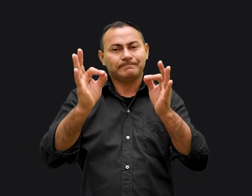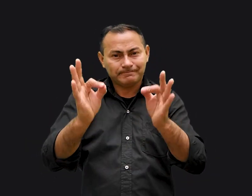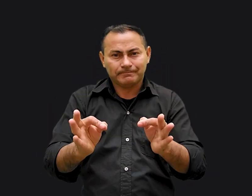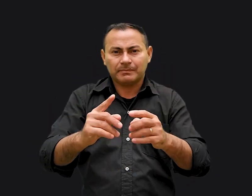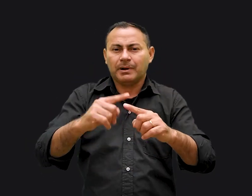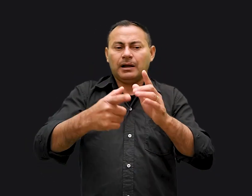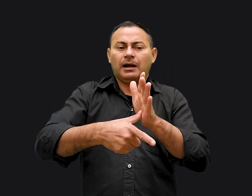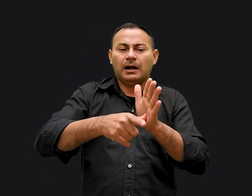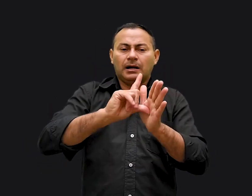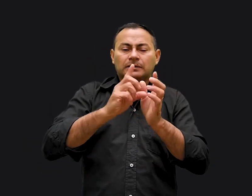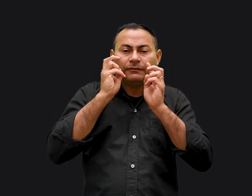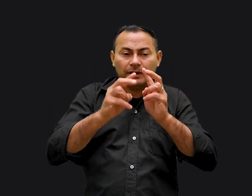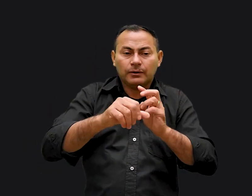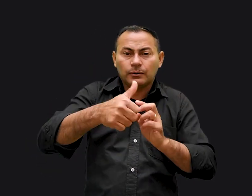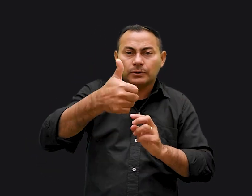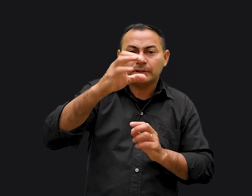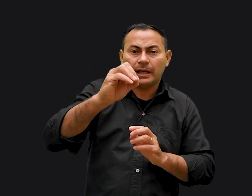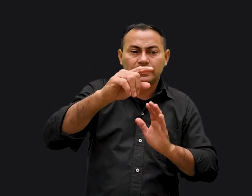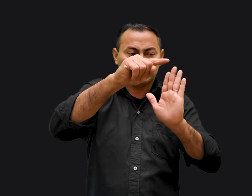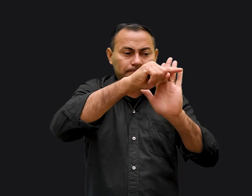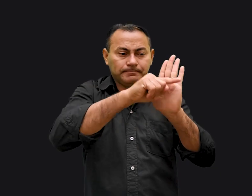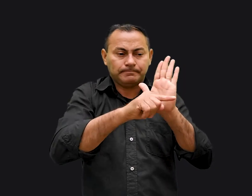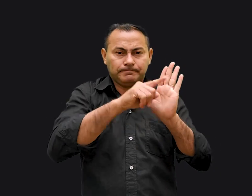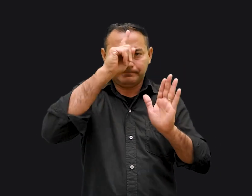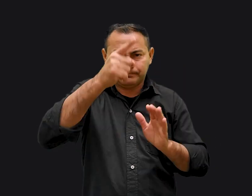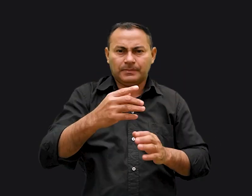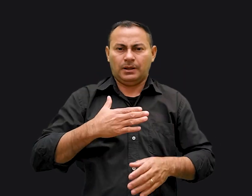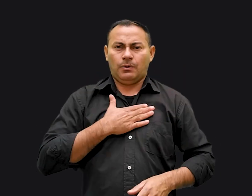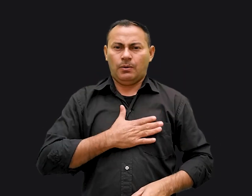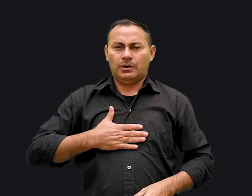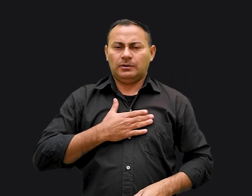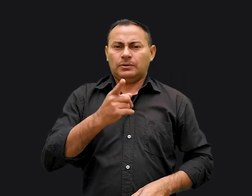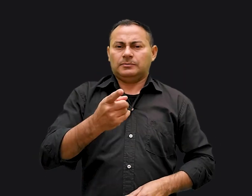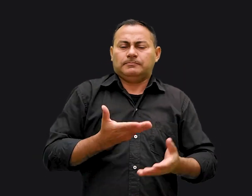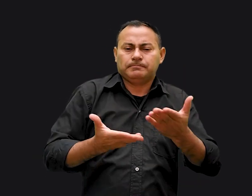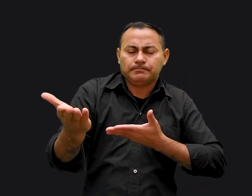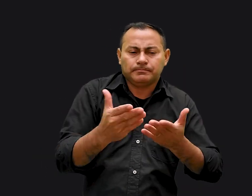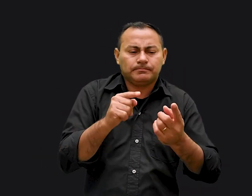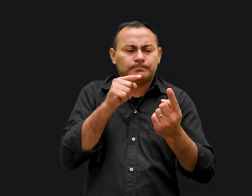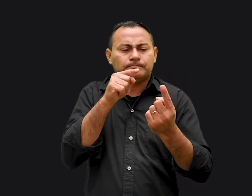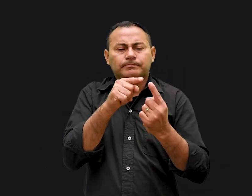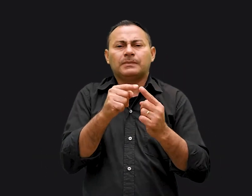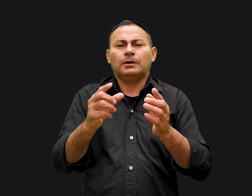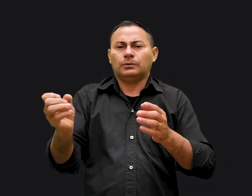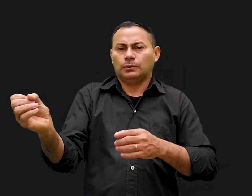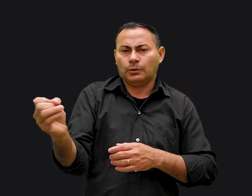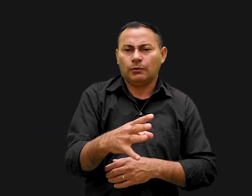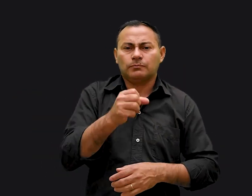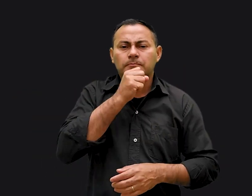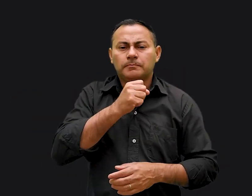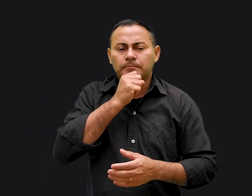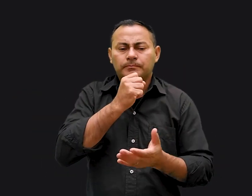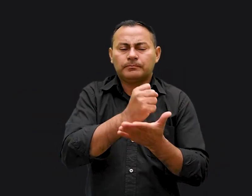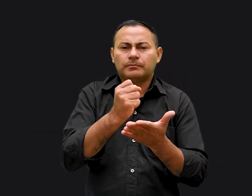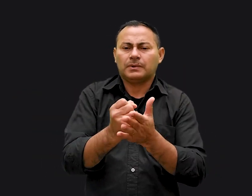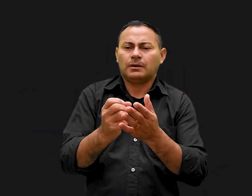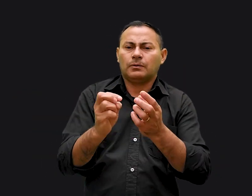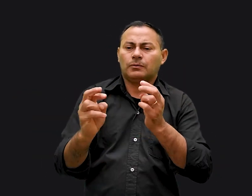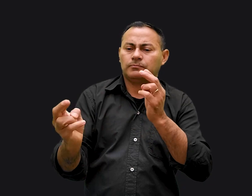Mas antes de olharmos para os dez mandamentos, eu gostaria de compartilhar com você um pouco da perspectiva do Novo Testamento com relação à Lei de